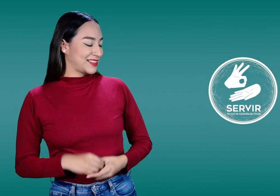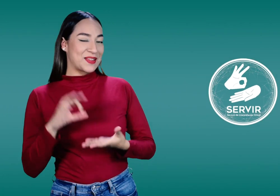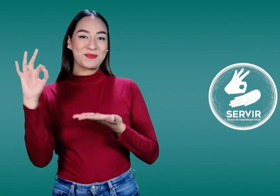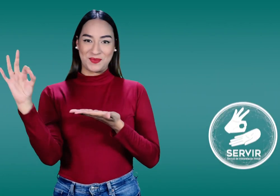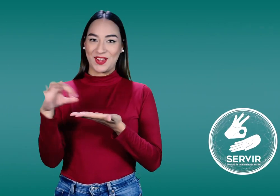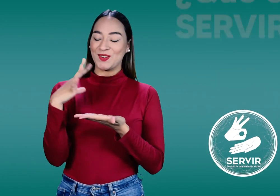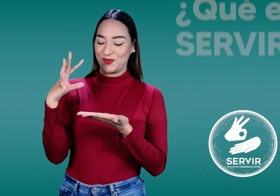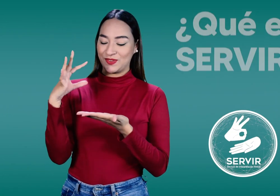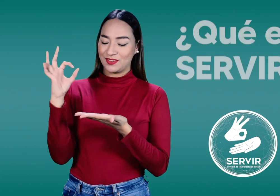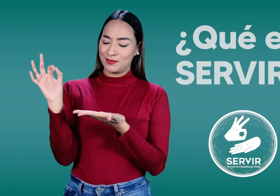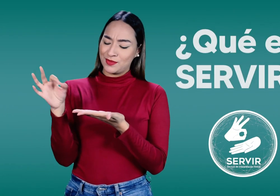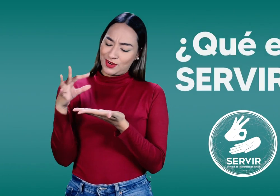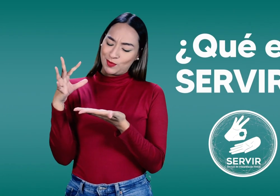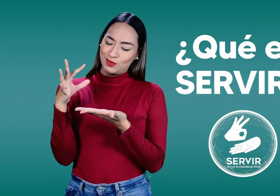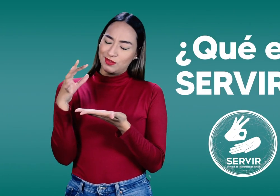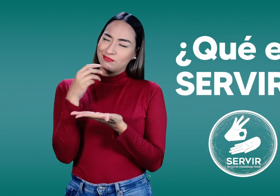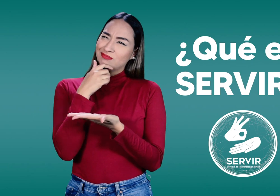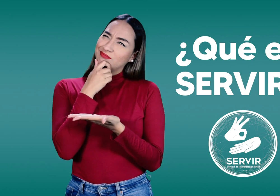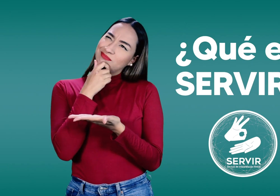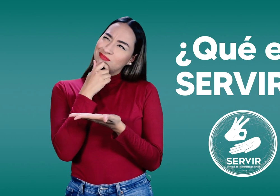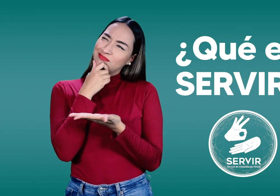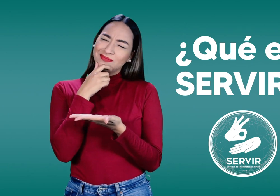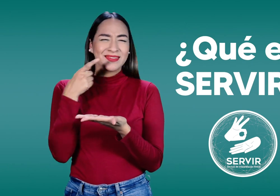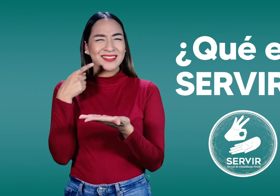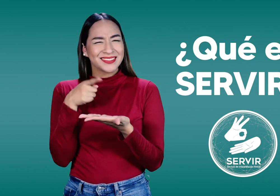Servir. Pero, ¿qué es servir?